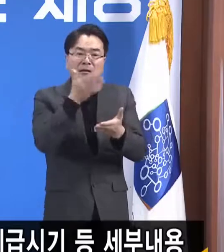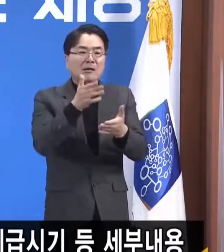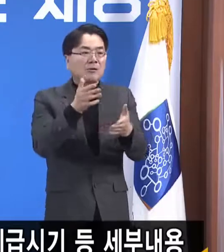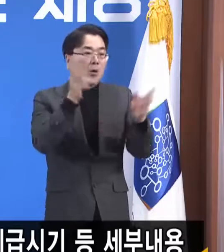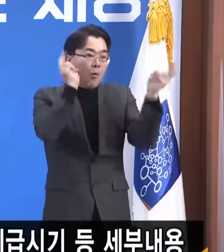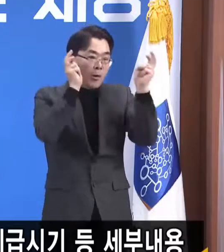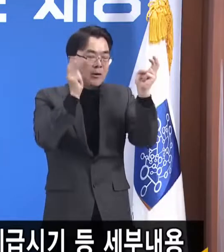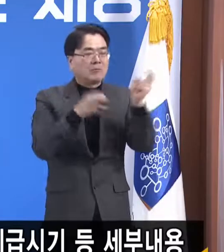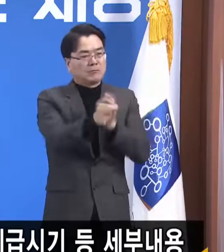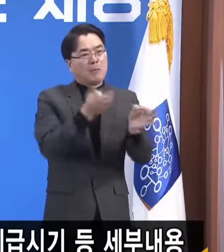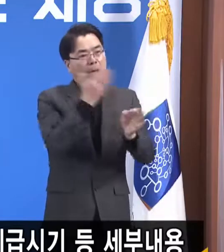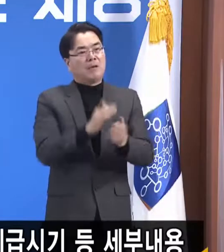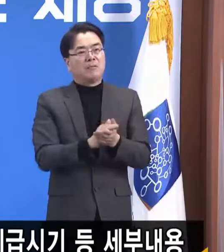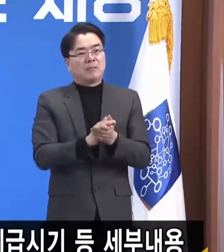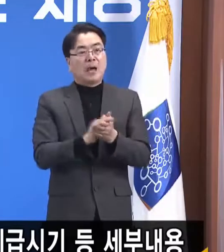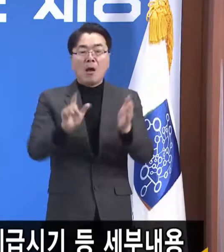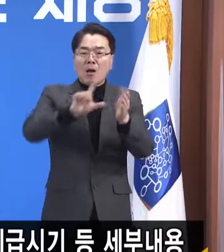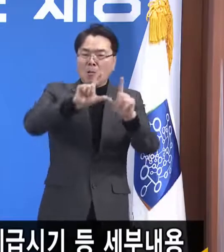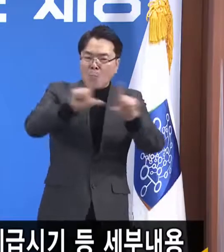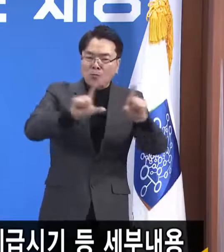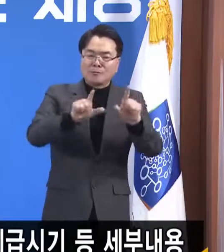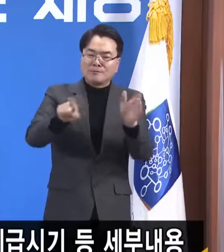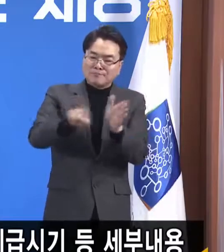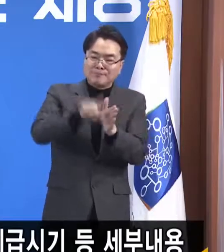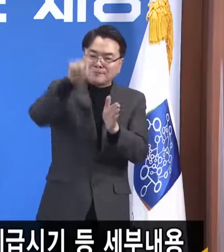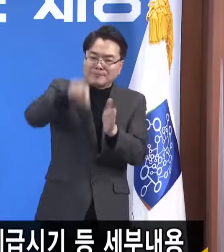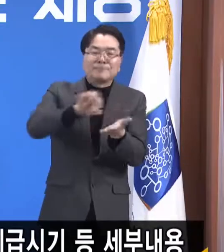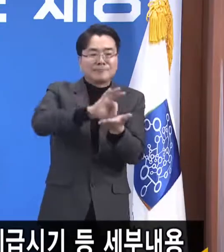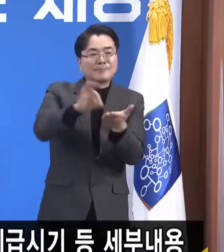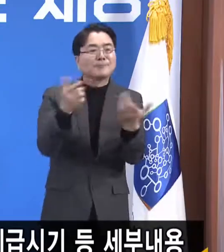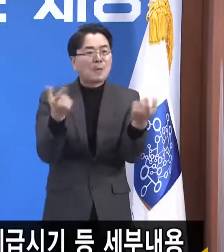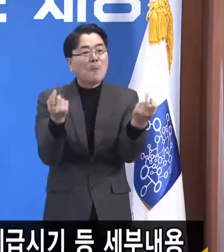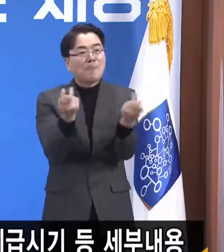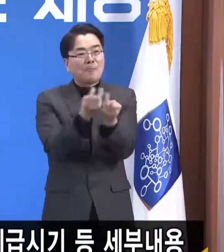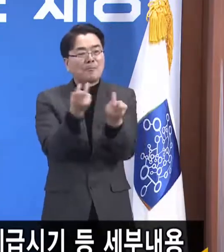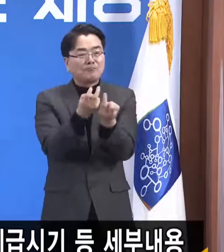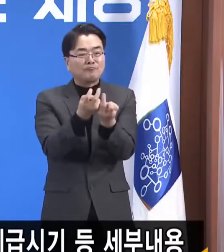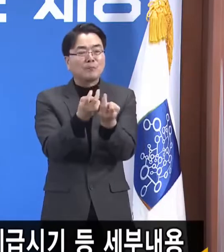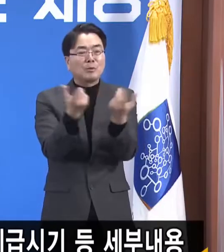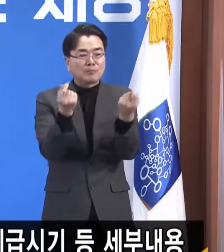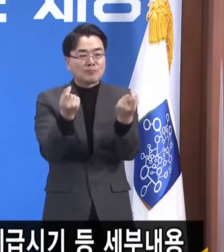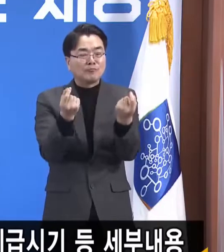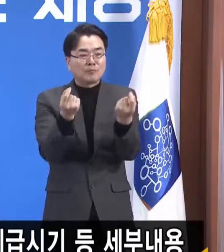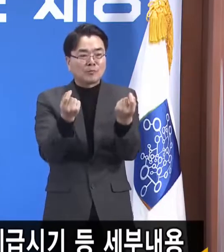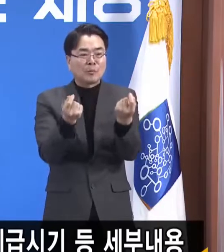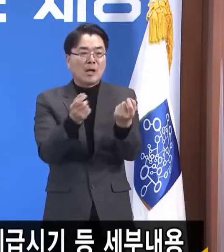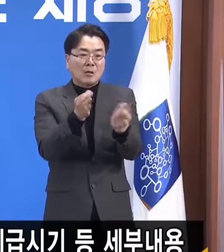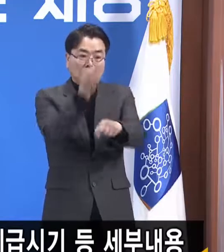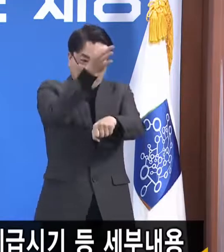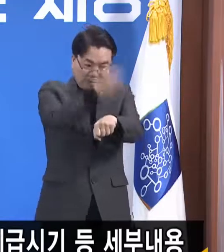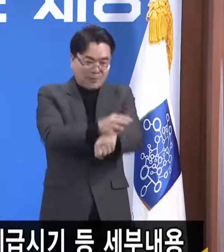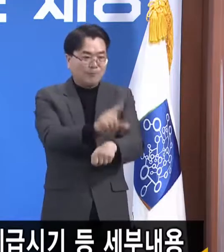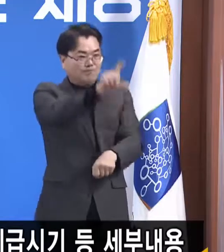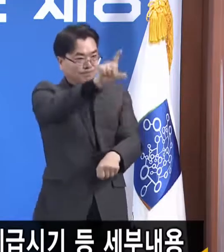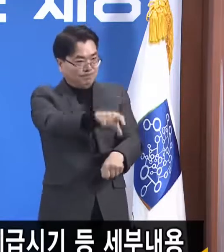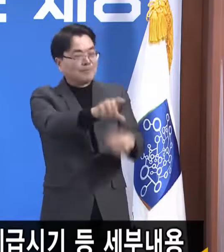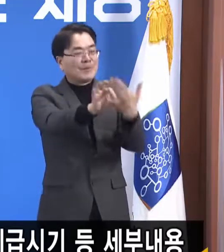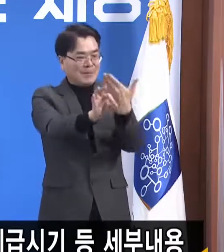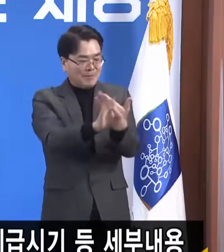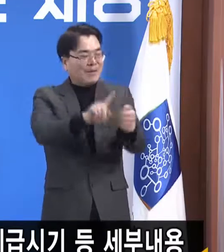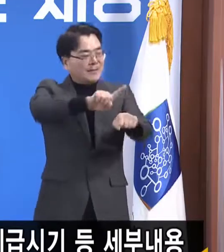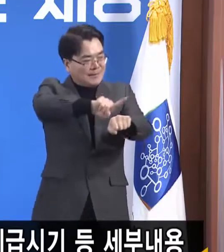평소에 신용카드나 체크카드를 사용하듯이 그냥 결제하시면 지역화폐 가맹점이라면